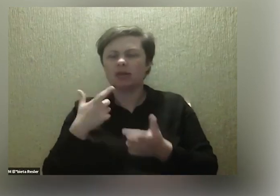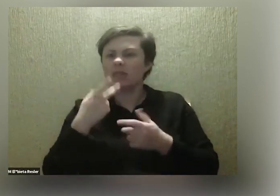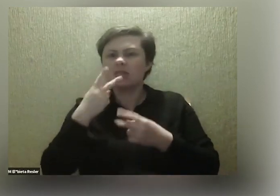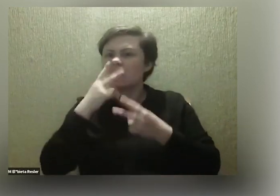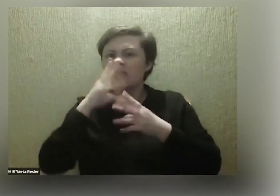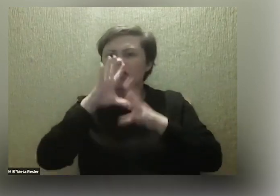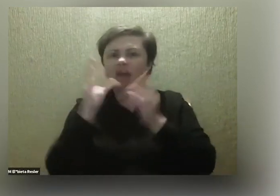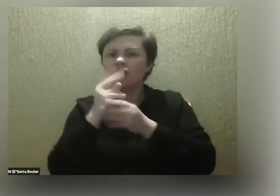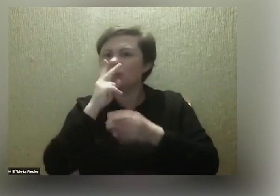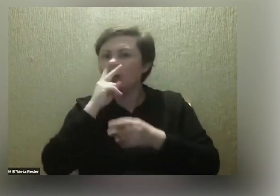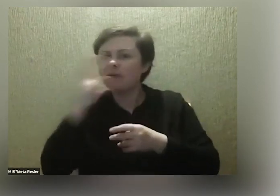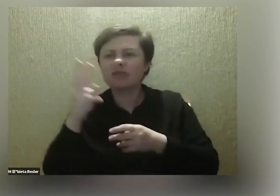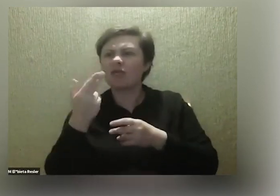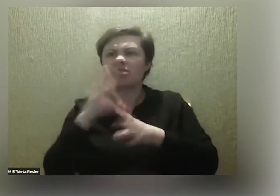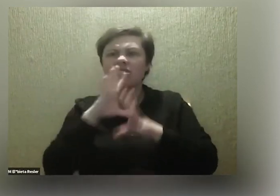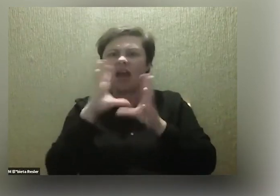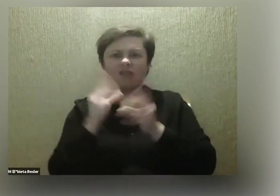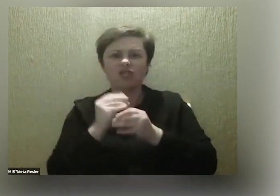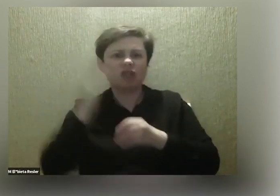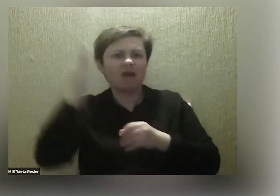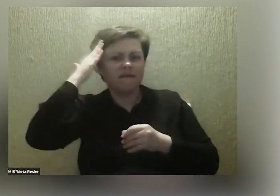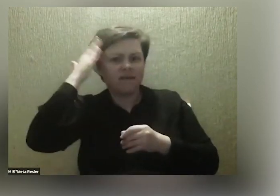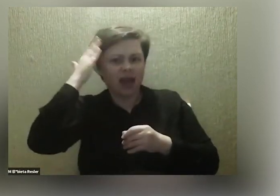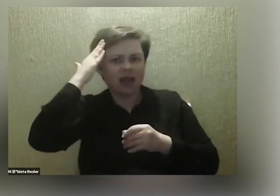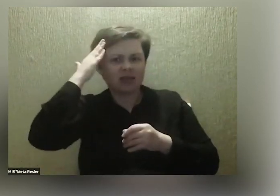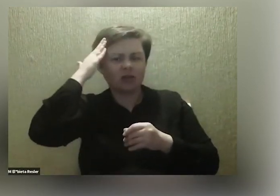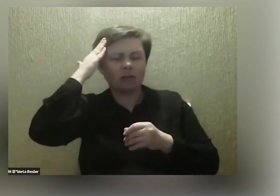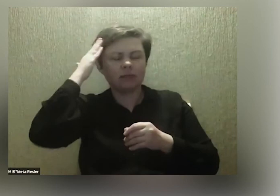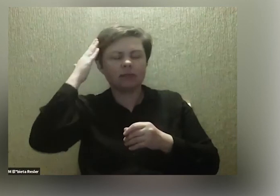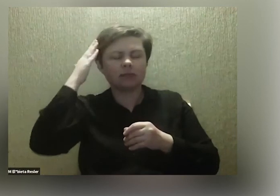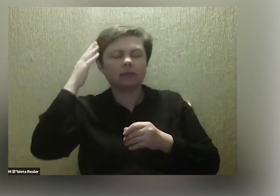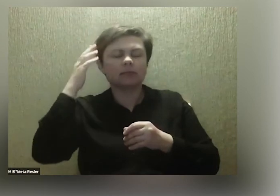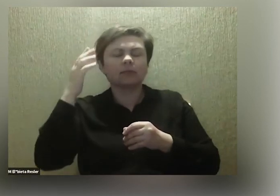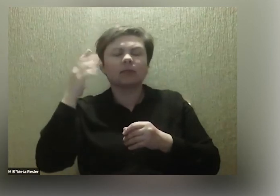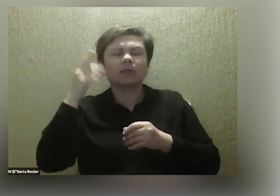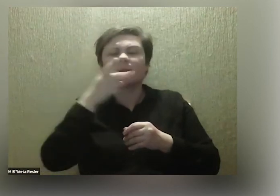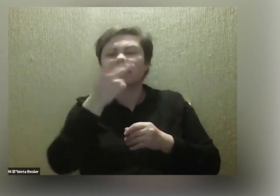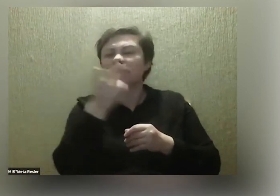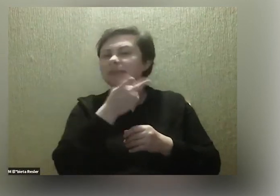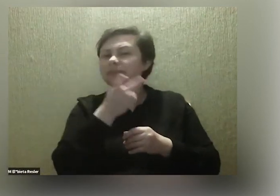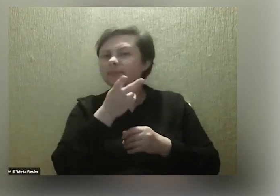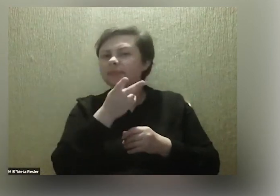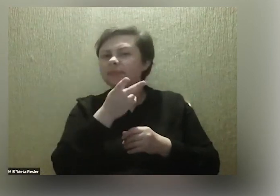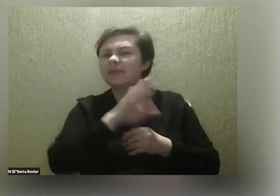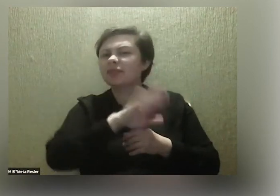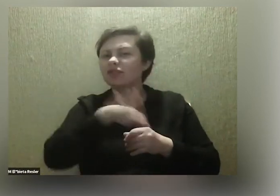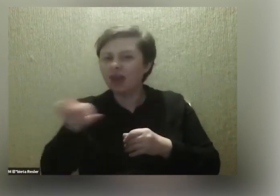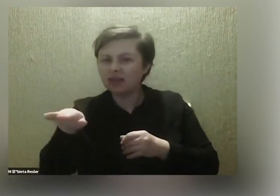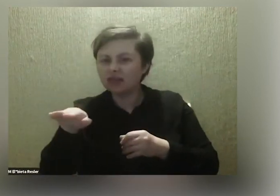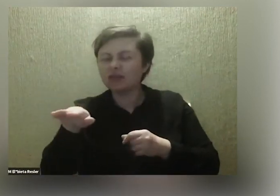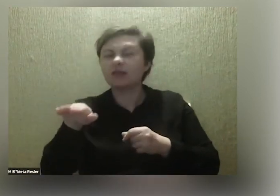I wszystko wiedzą. Tak. Wszystkim wiedzą, ale wasze dzieciaki też